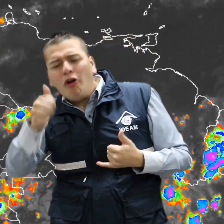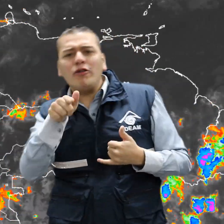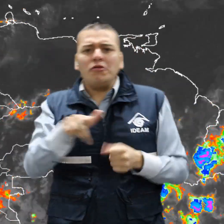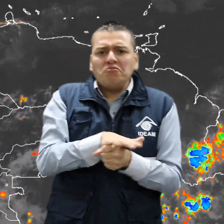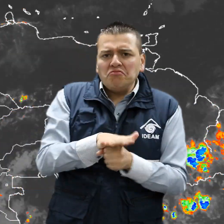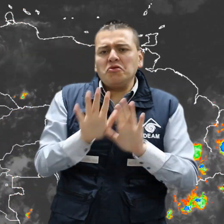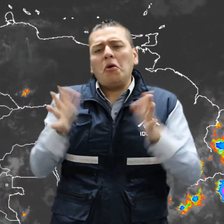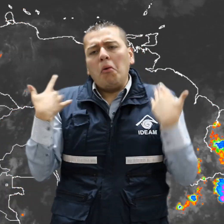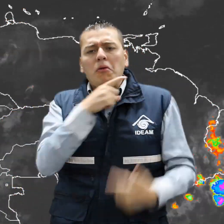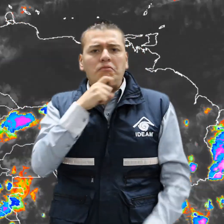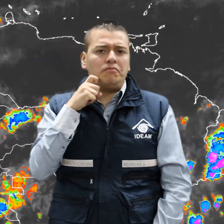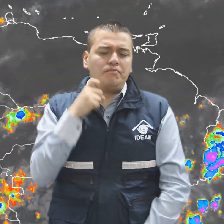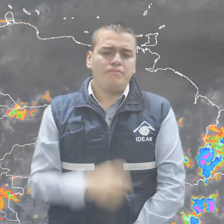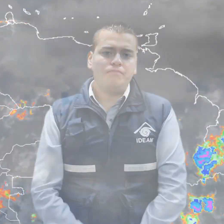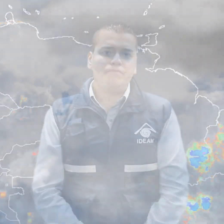condiciones secas.